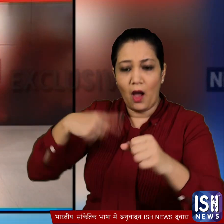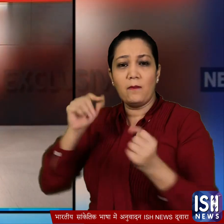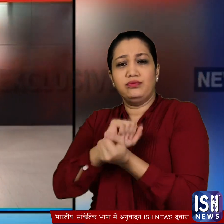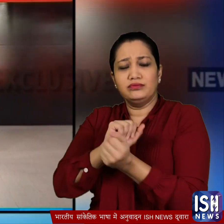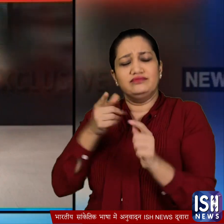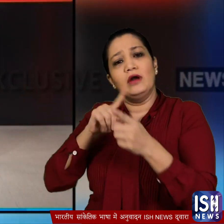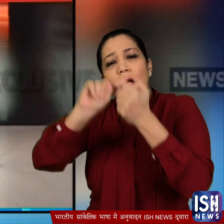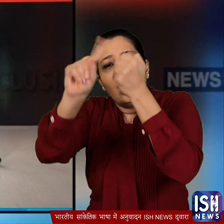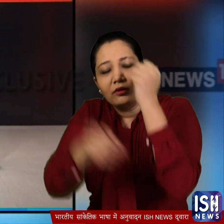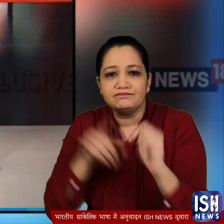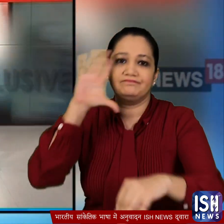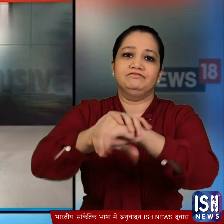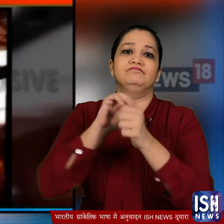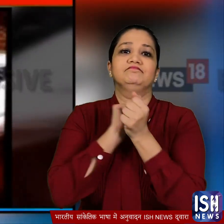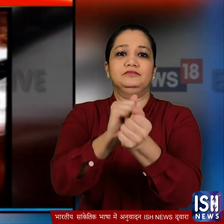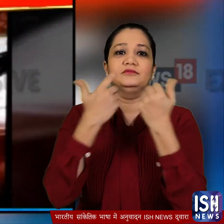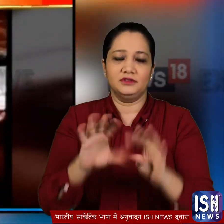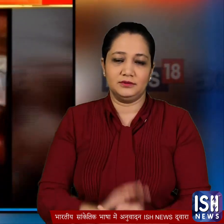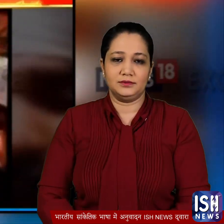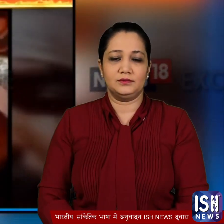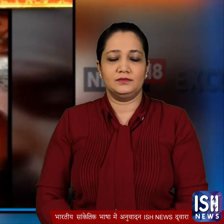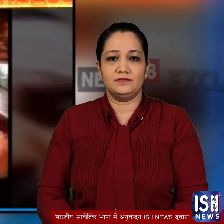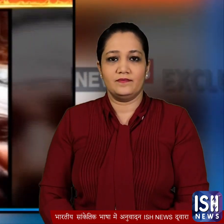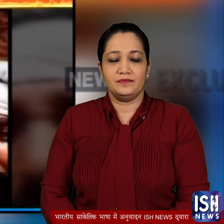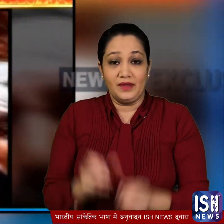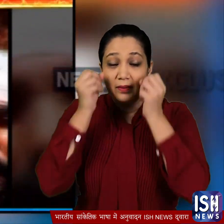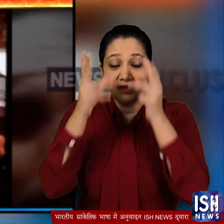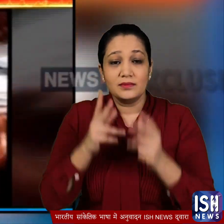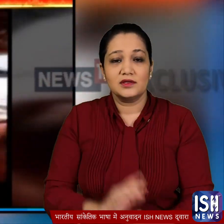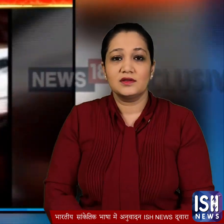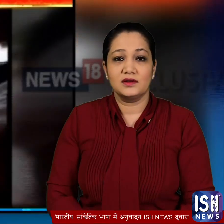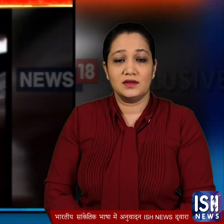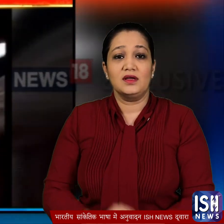पुलिस ने